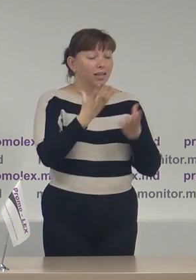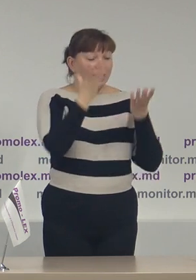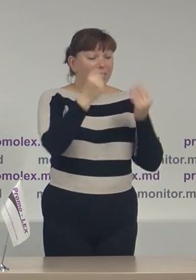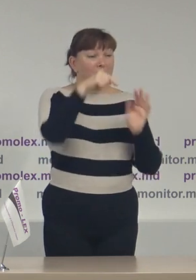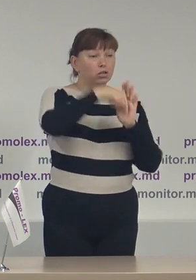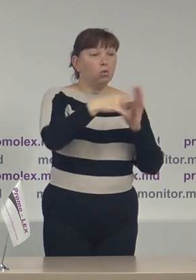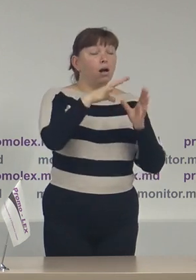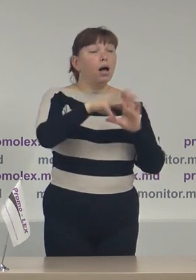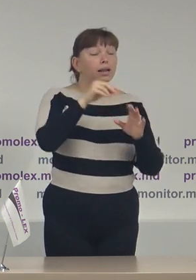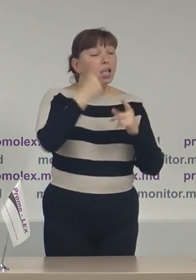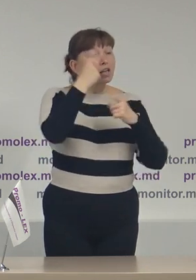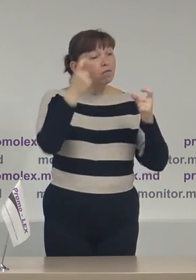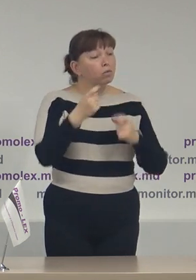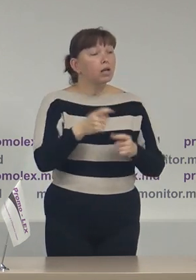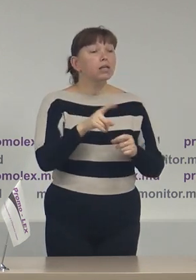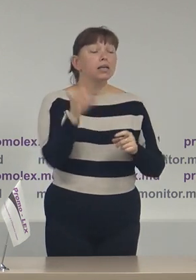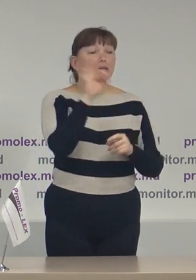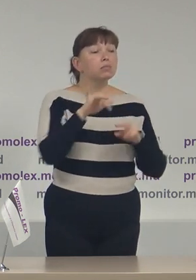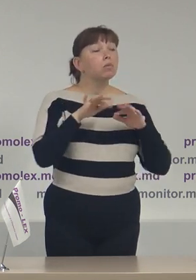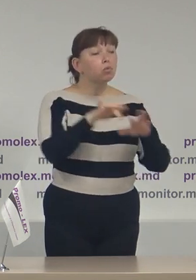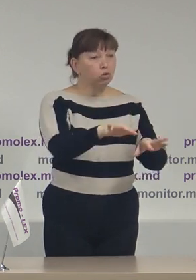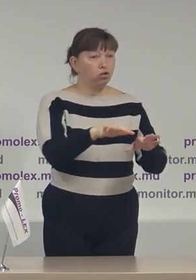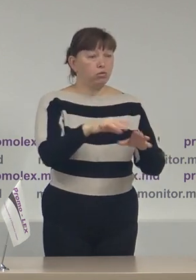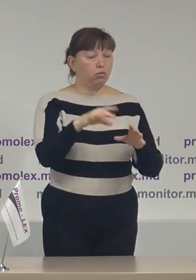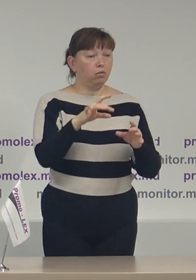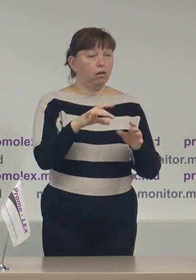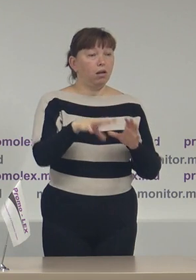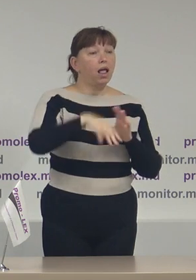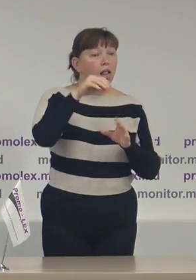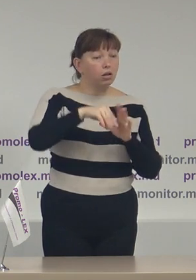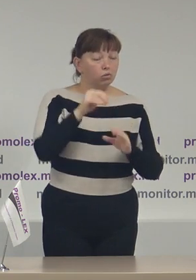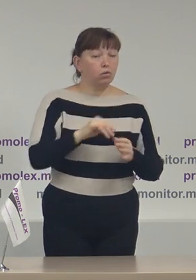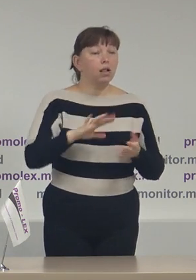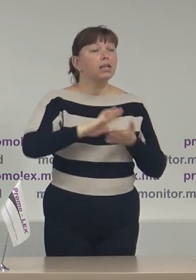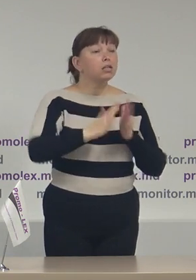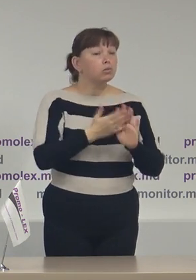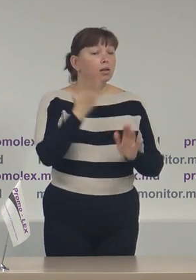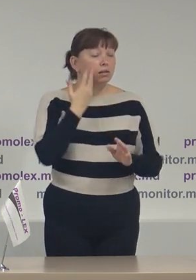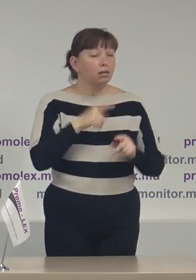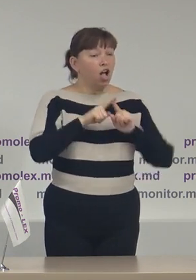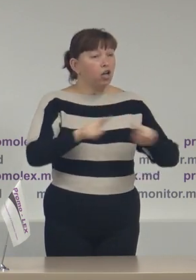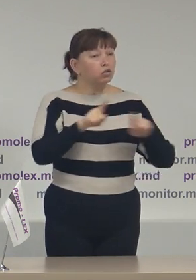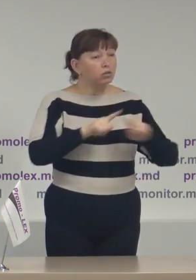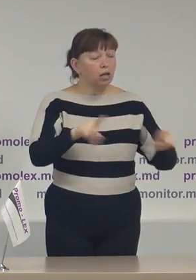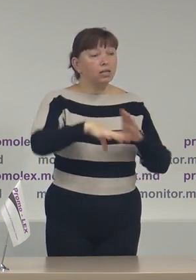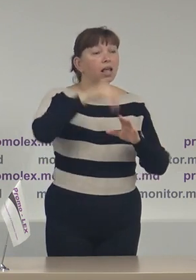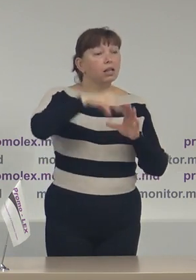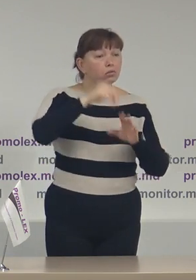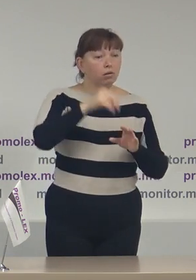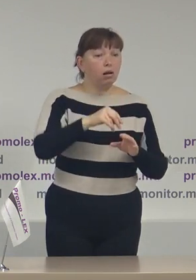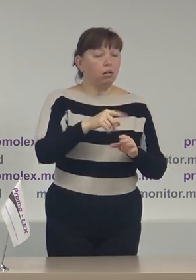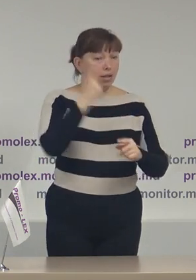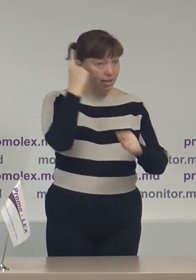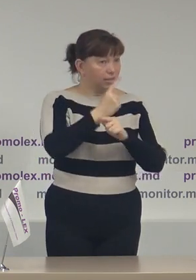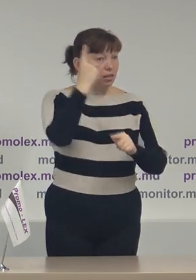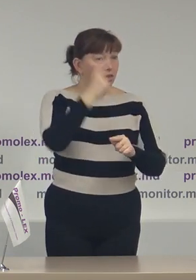a informațiilor despre procesul electoral în situația în care agitația electorală în ziua alegelor este